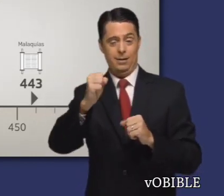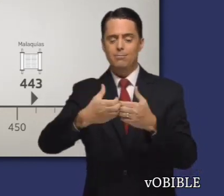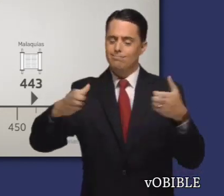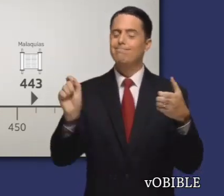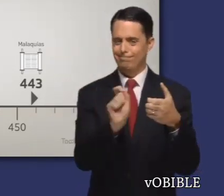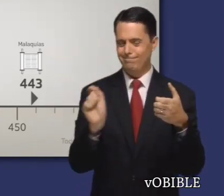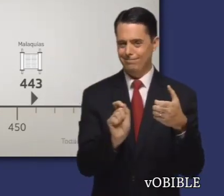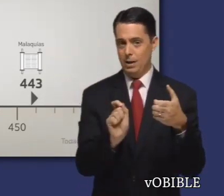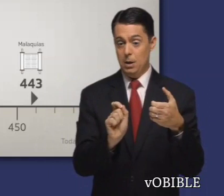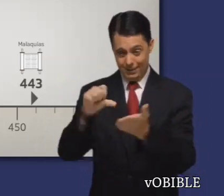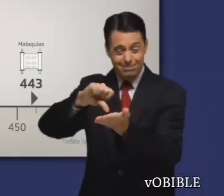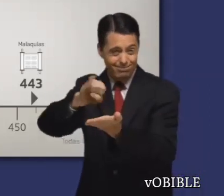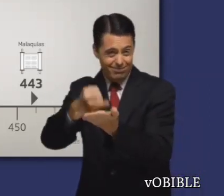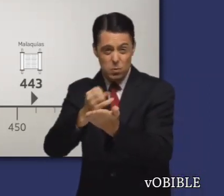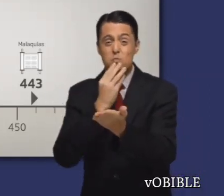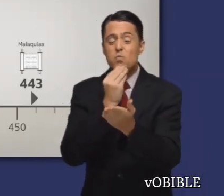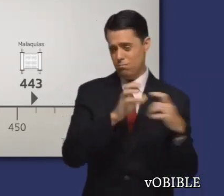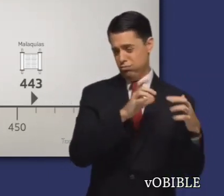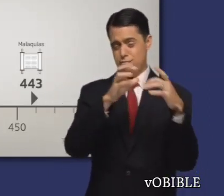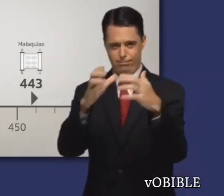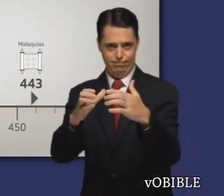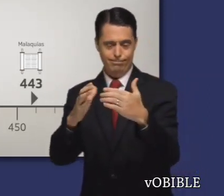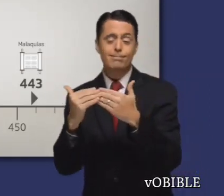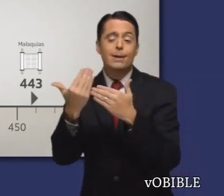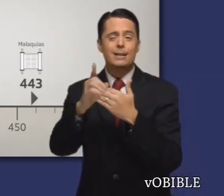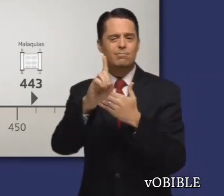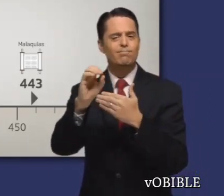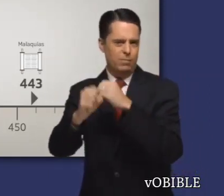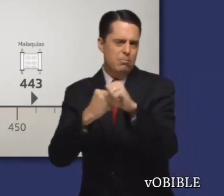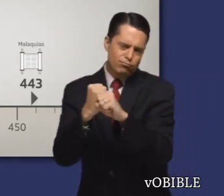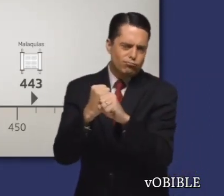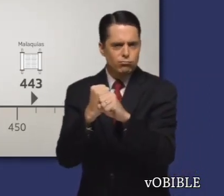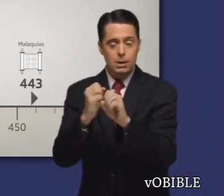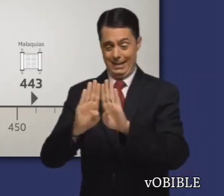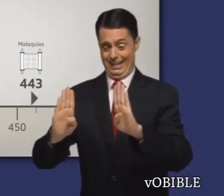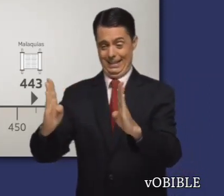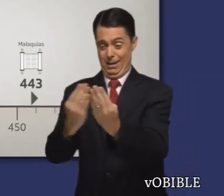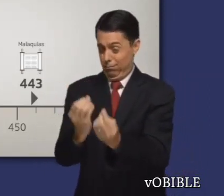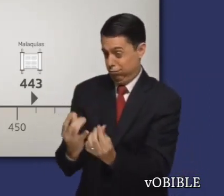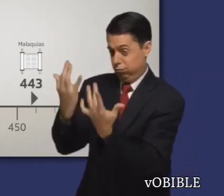Ya hacía casi 100 años que los primeros judíos exiliados habían regresado a Jerusalén.